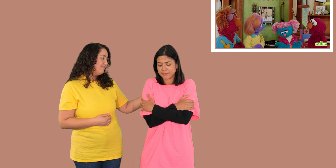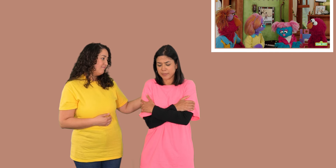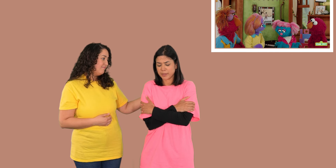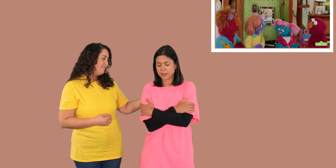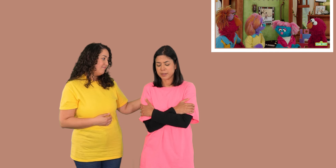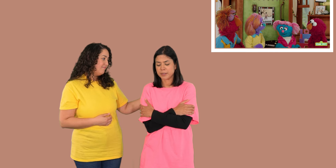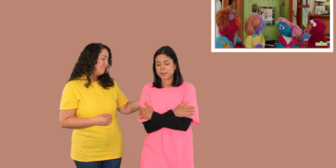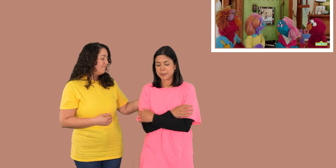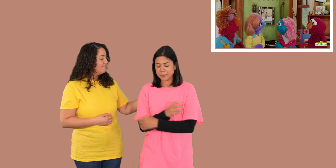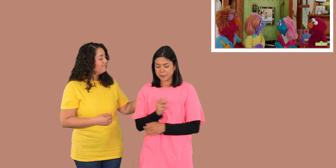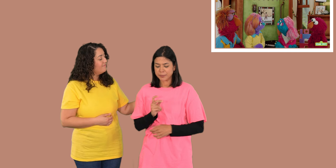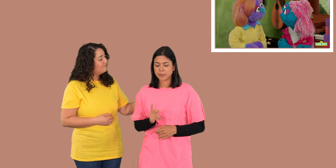Está bien.